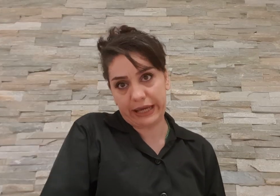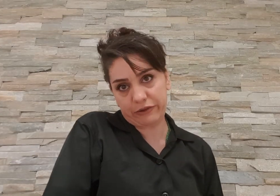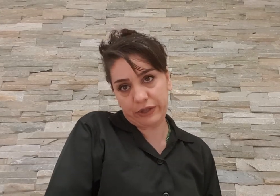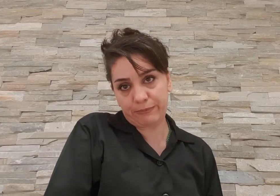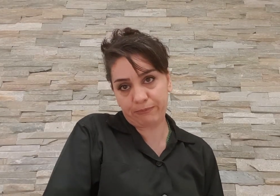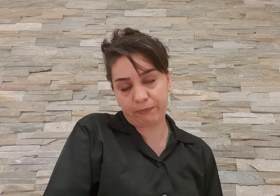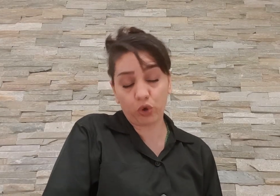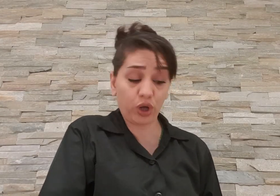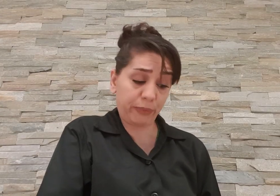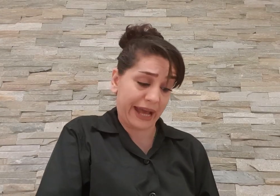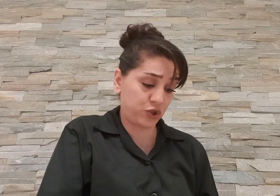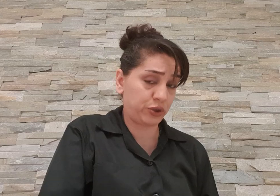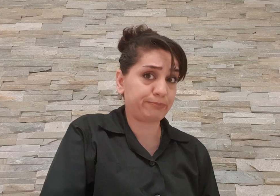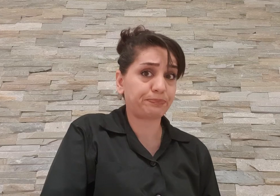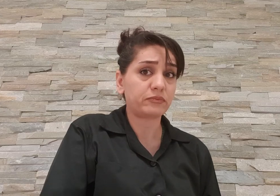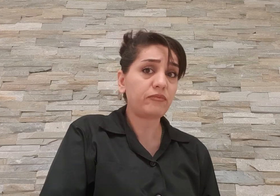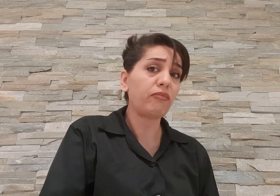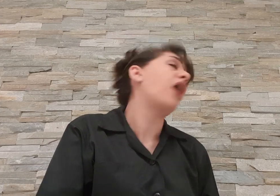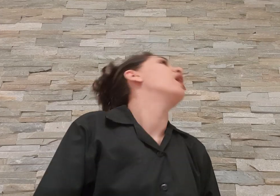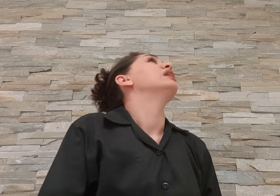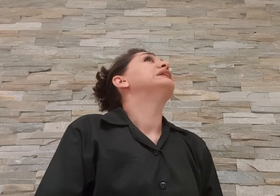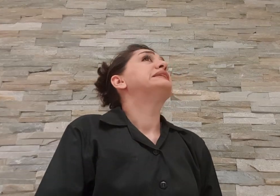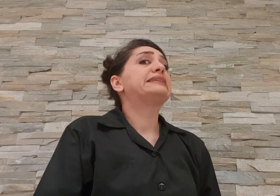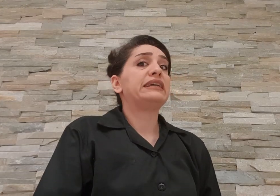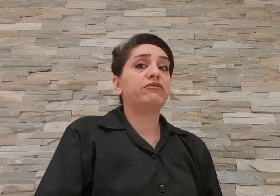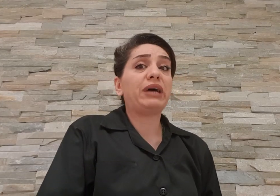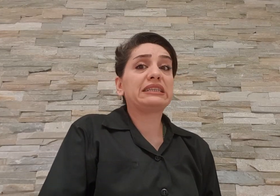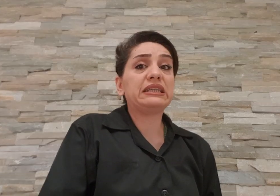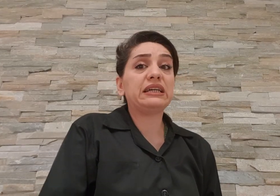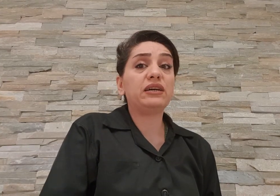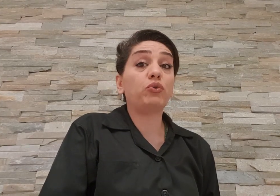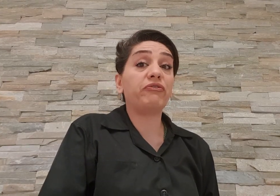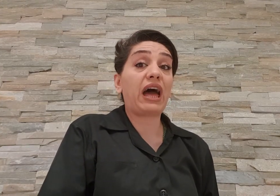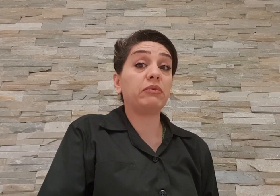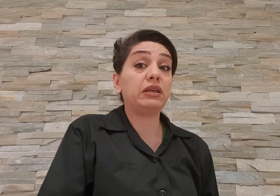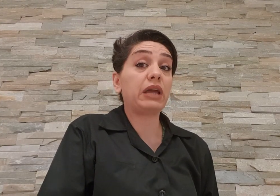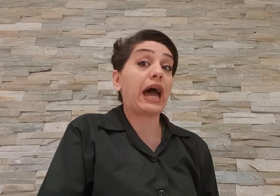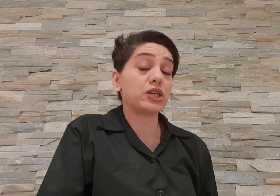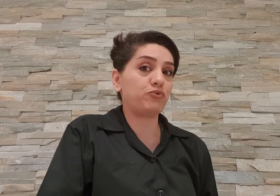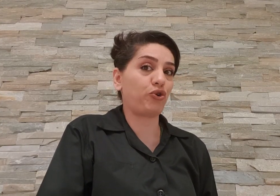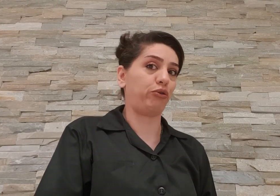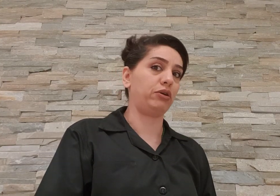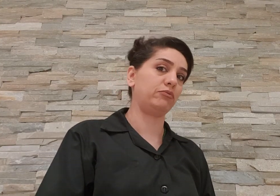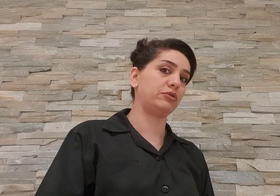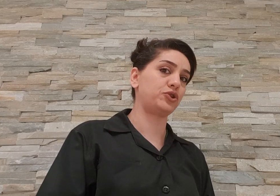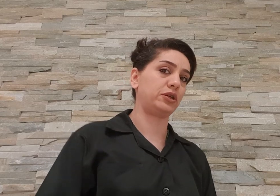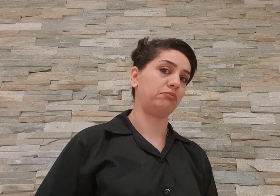ندارین اونا رو پخش کنیم سوام از این که ما فهمیدیم که عجب جایگاهی ما داشتیم